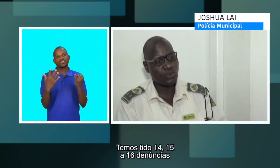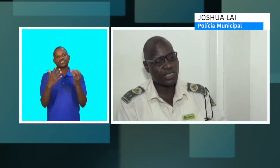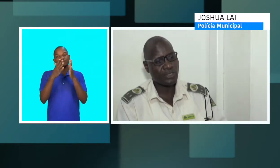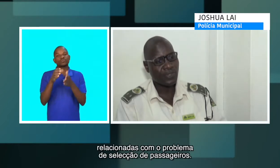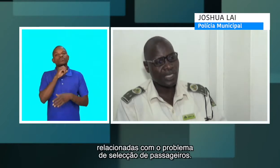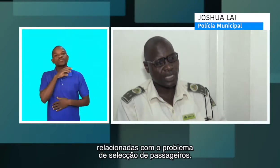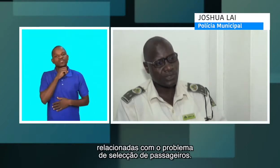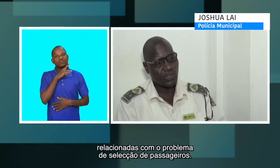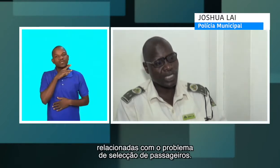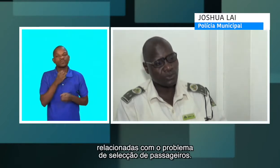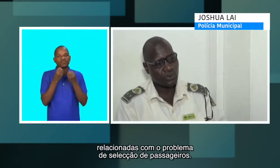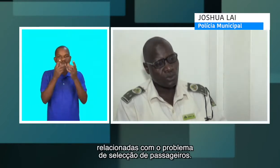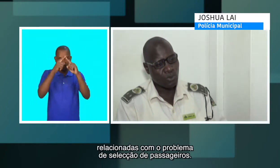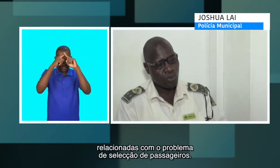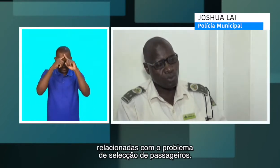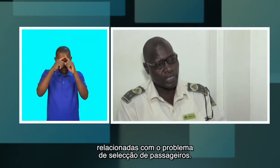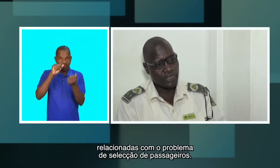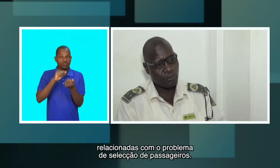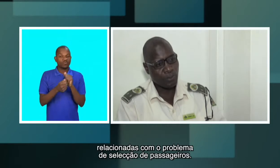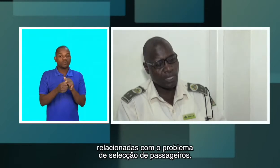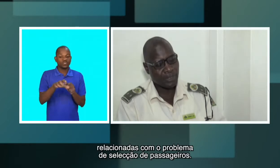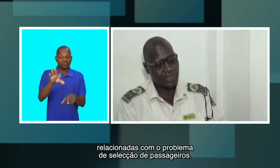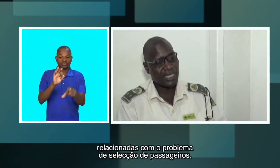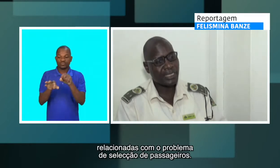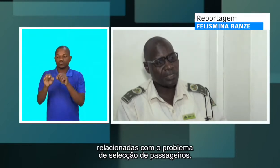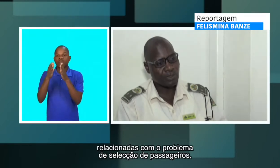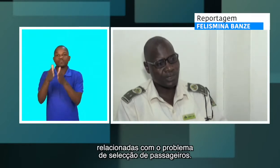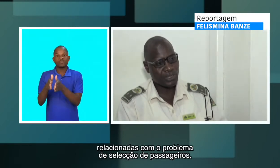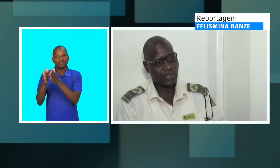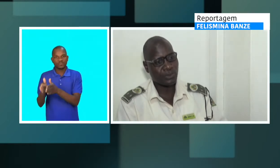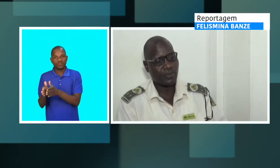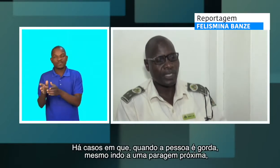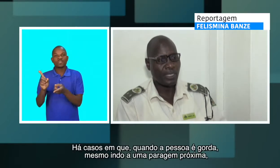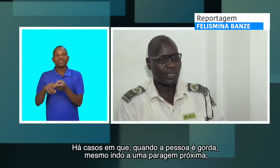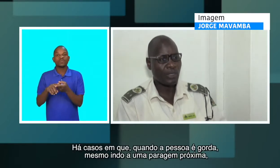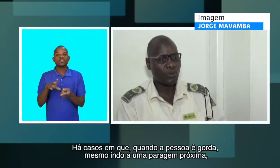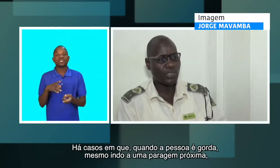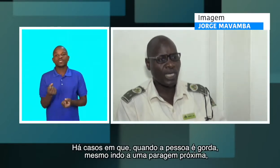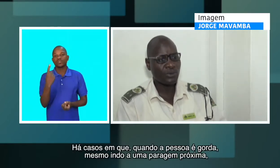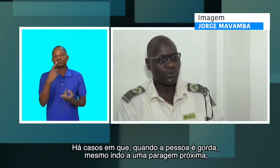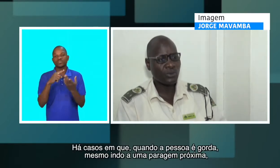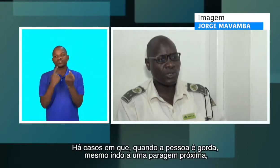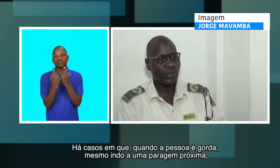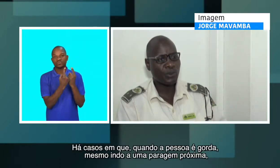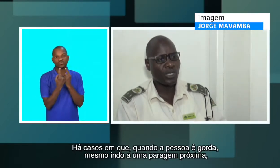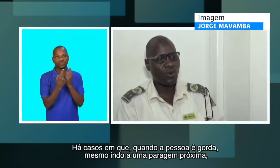relacionados com este problema de seleção de passageiros. E até alguns casos, quando a pessoa é